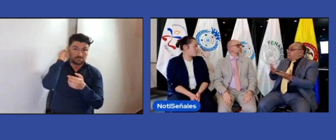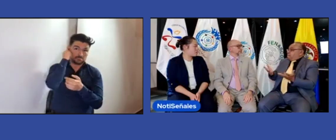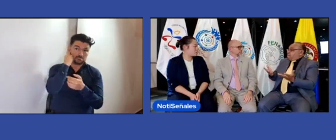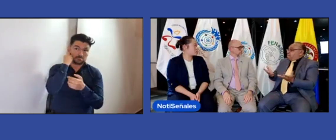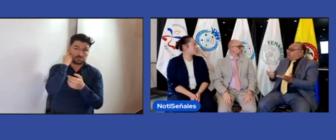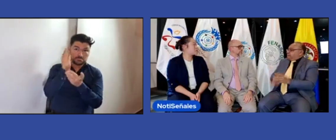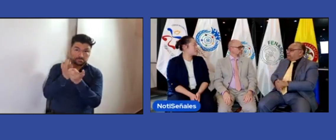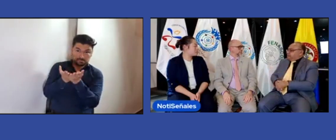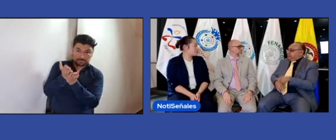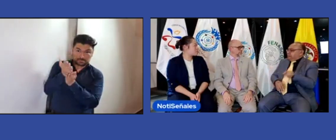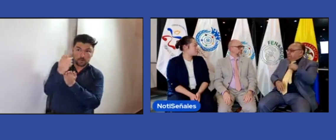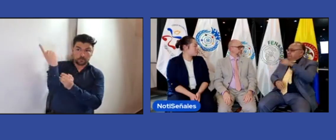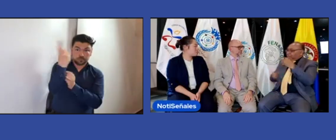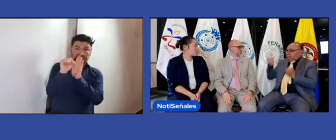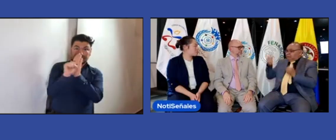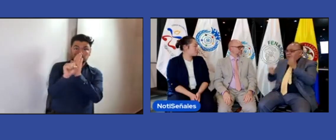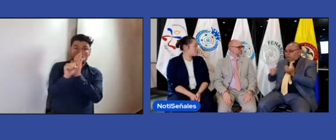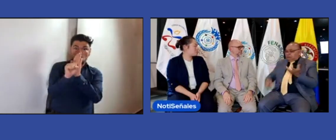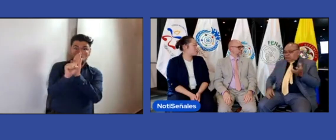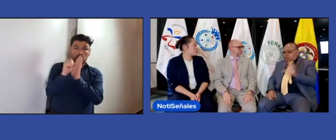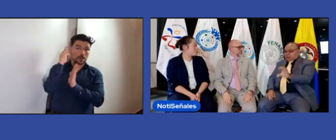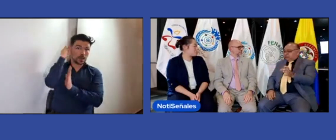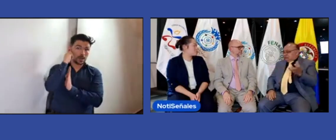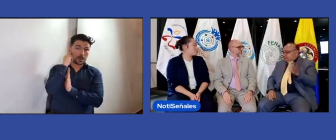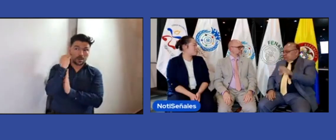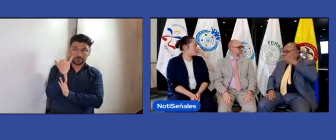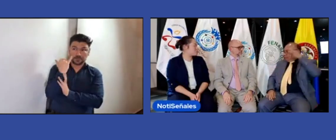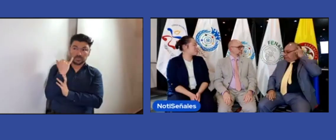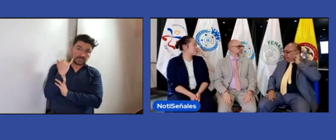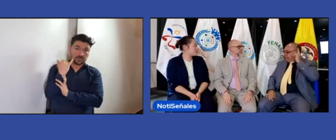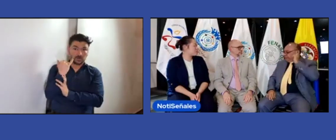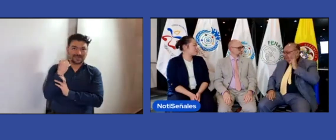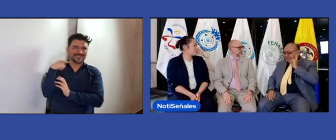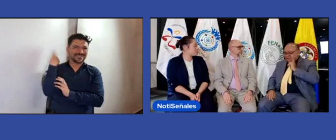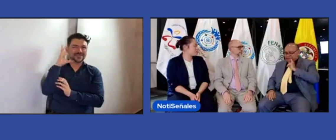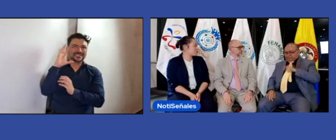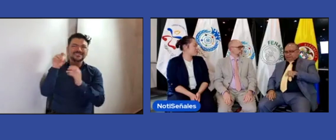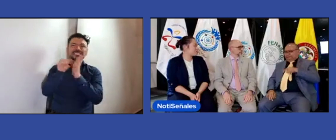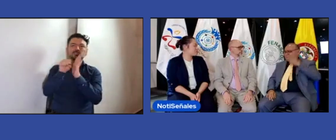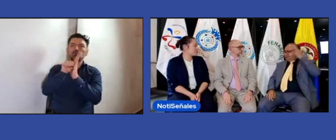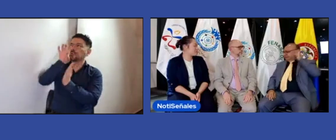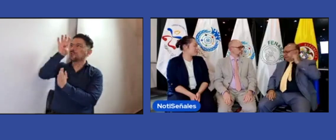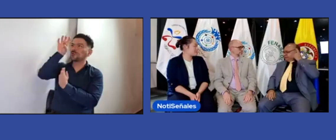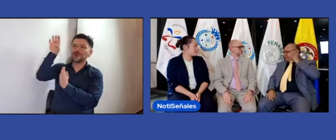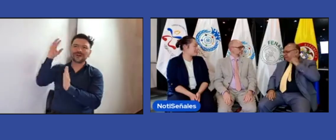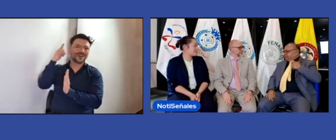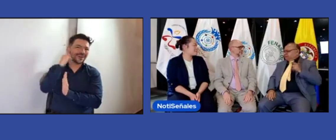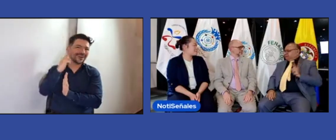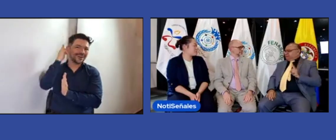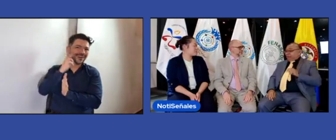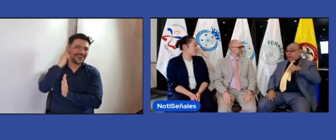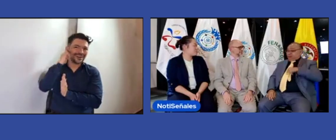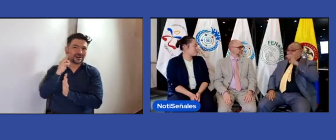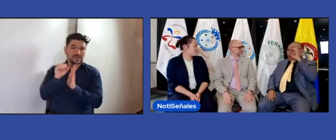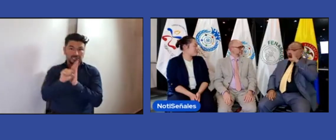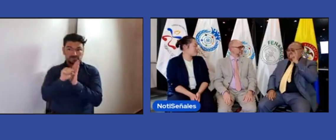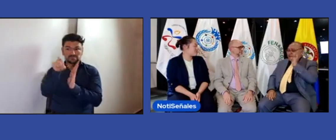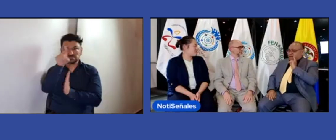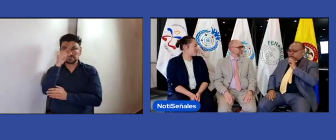mencionando el tema de discapacidad con el ícono de la oreja ¿sí? que dicen no, pero es que esto no me representa este ícono